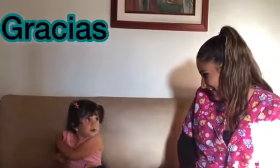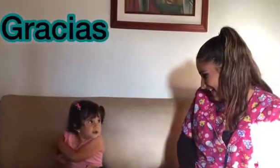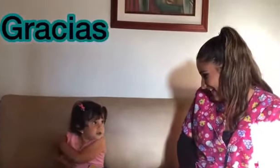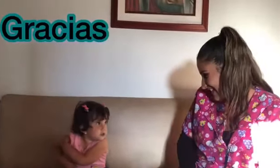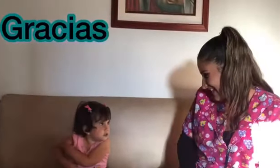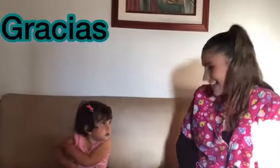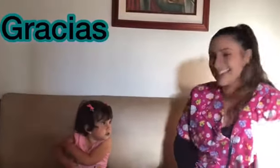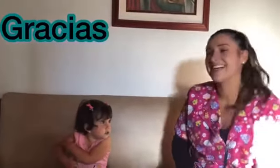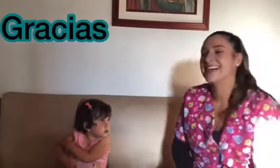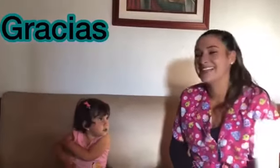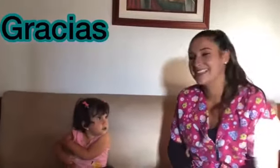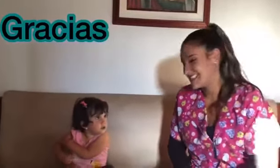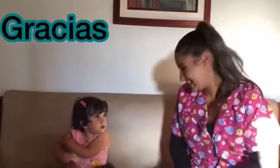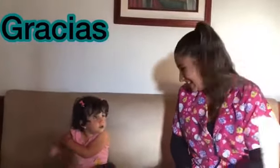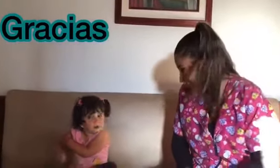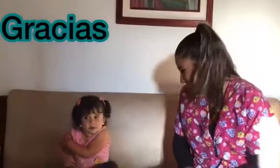¿Cómo es gracias? ¿Cómo?